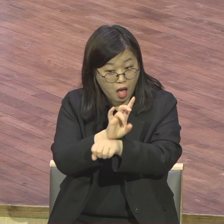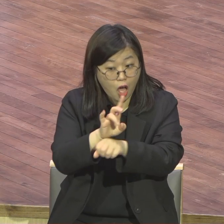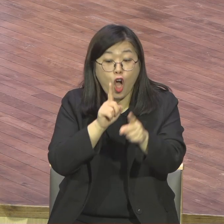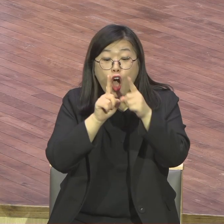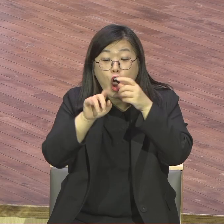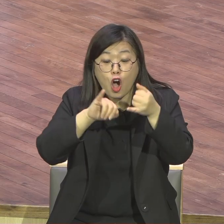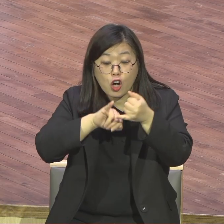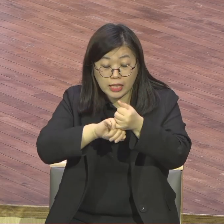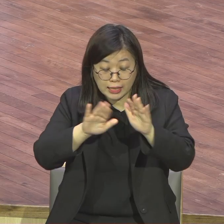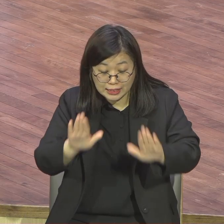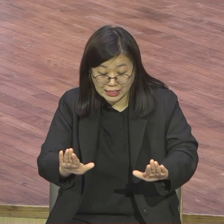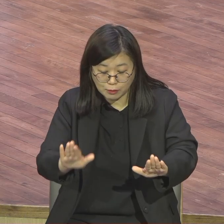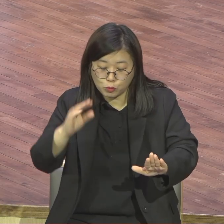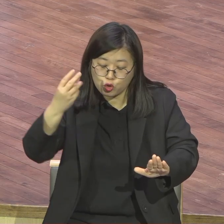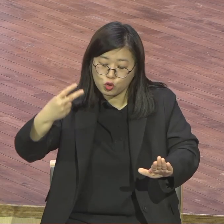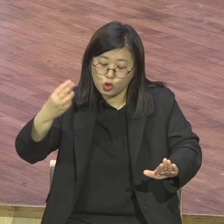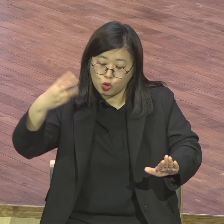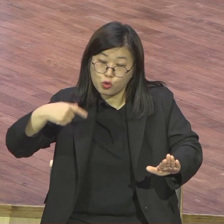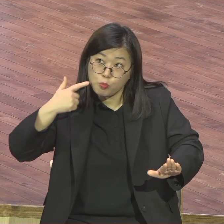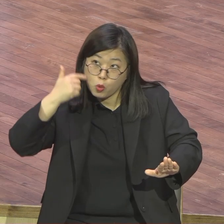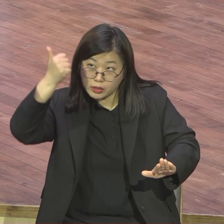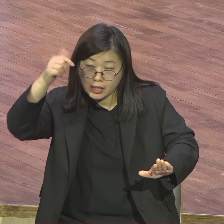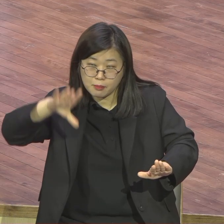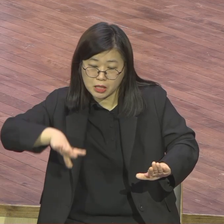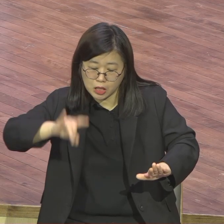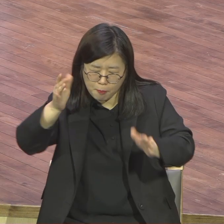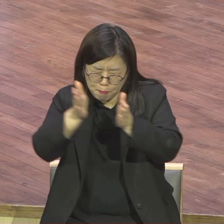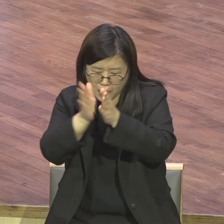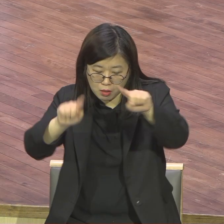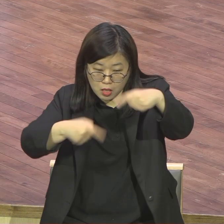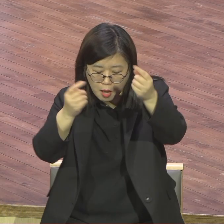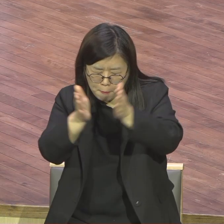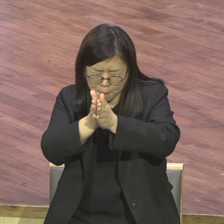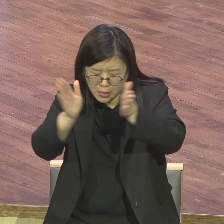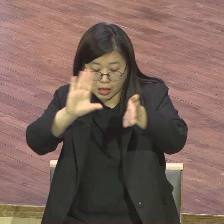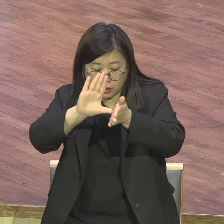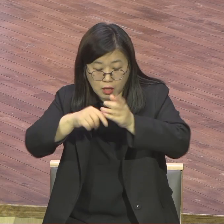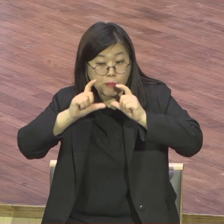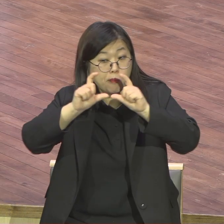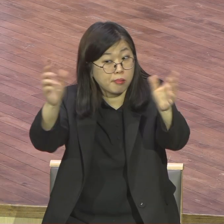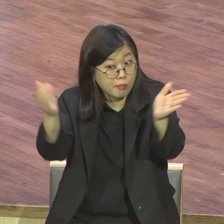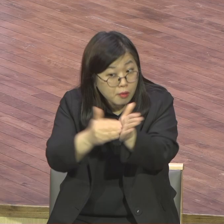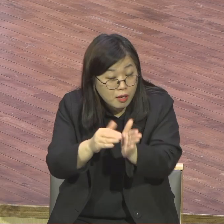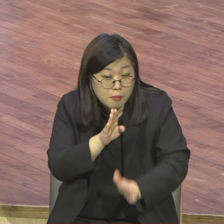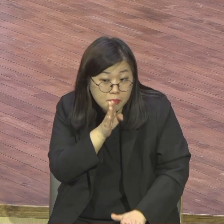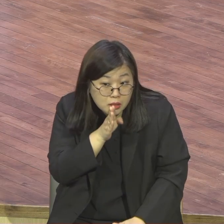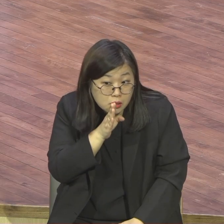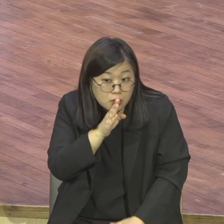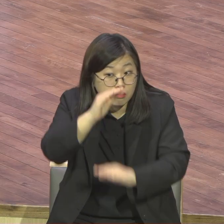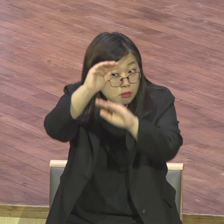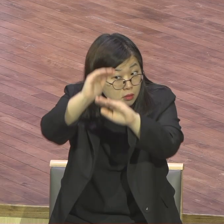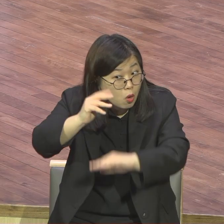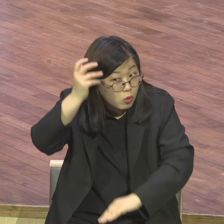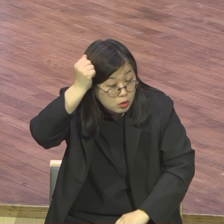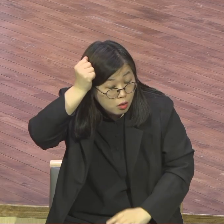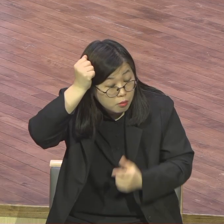응답 24의 축복을 받아 누리면 끝나는데 영적 공식을 좀 보세요. 영적